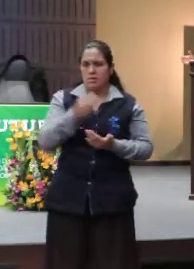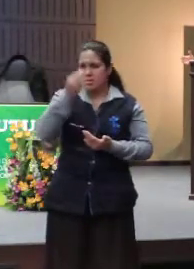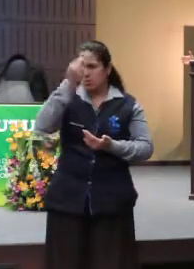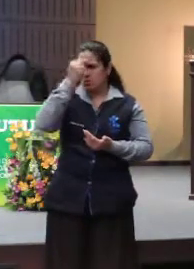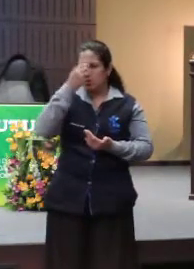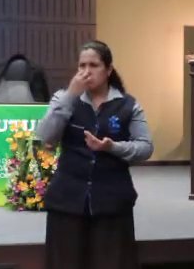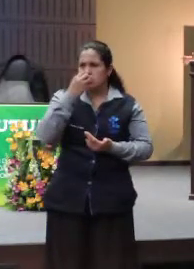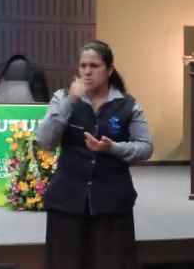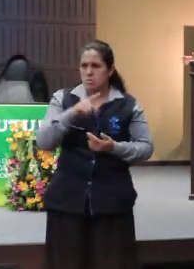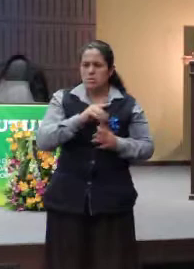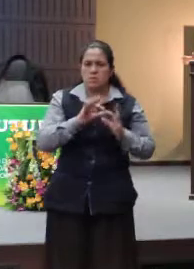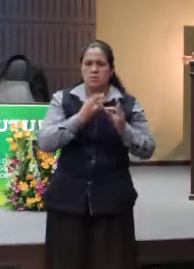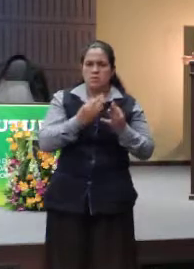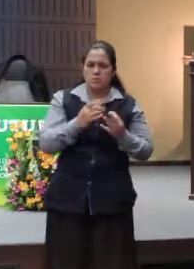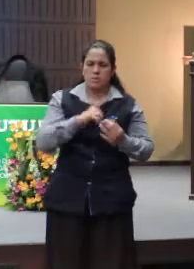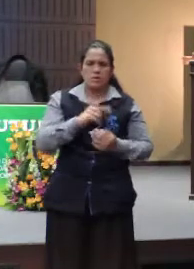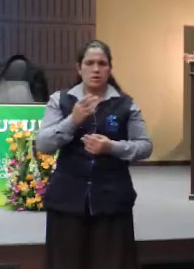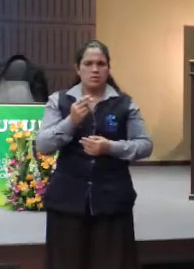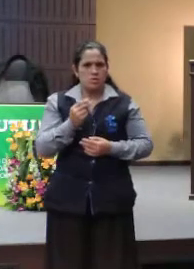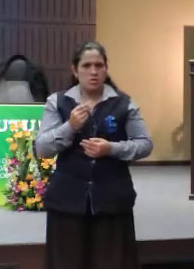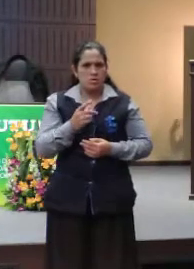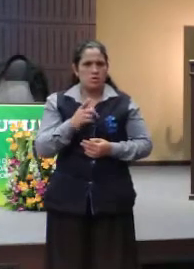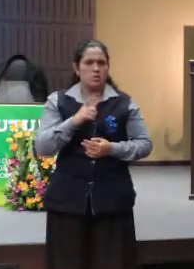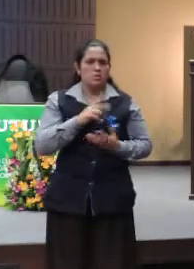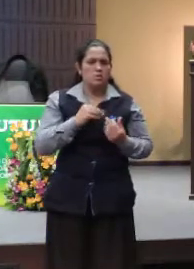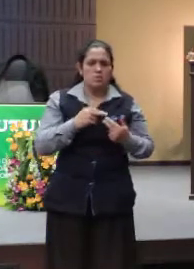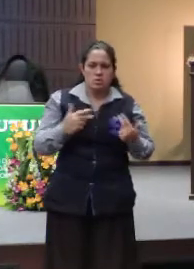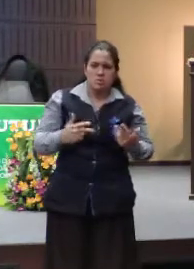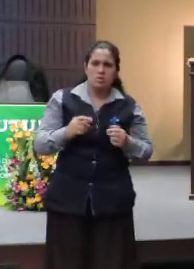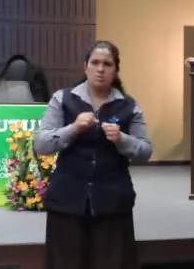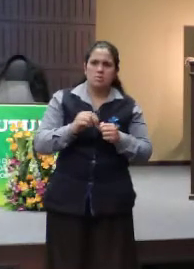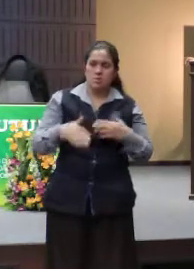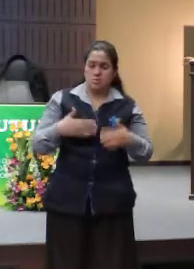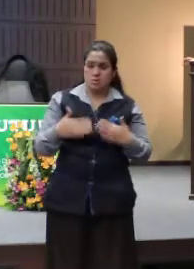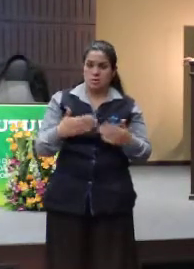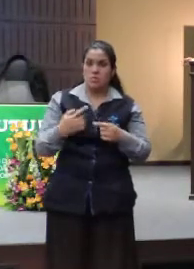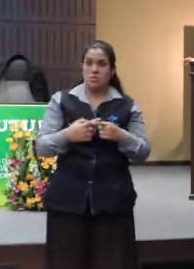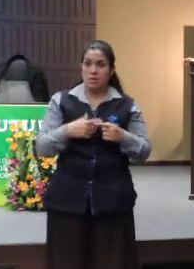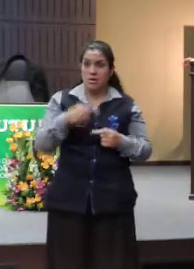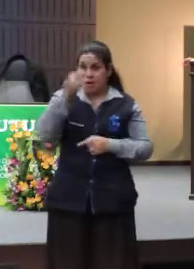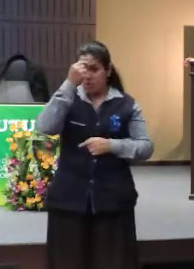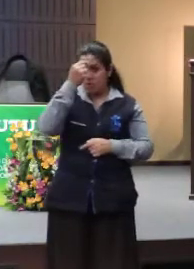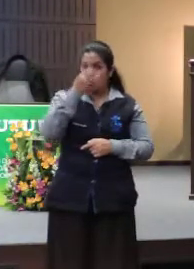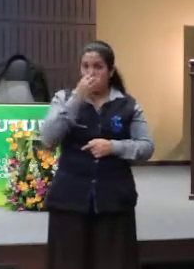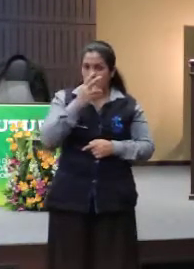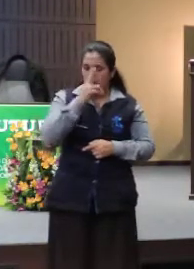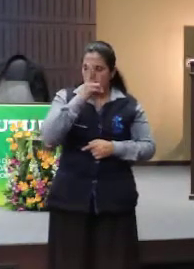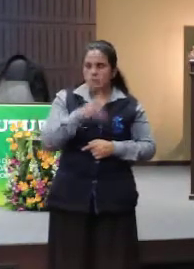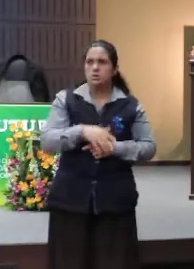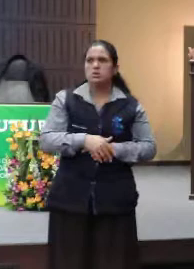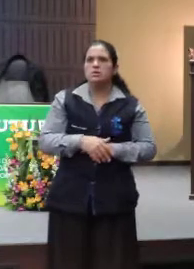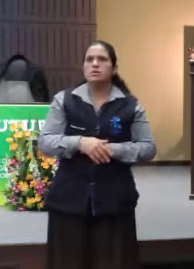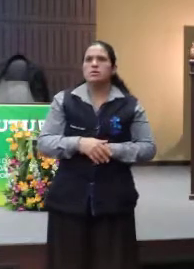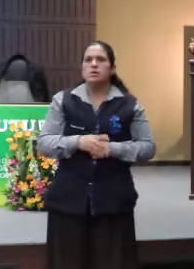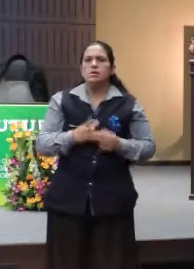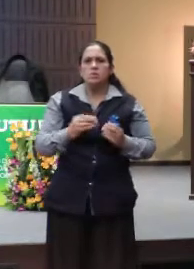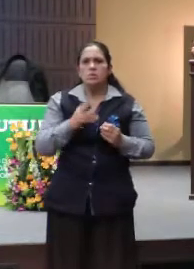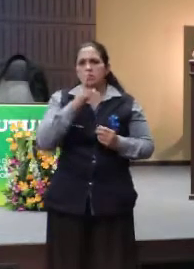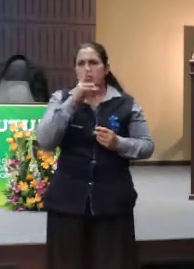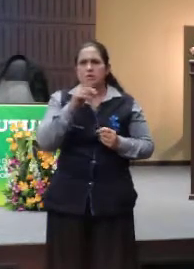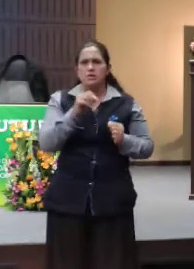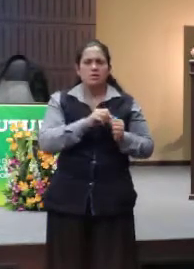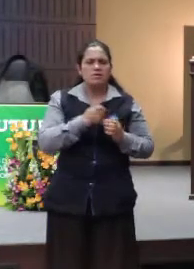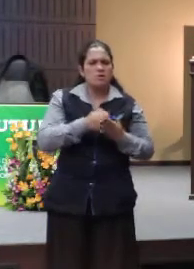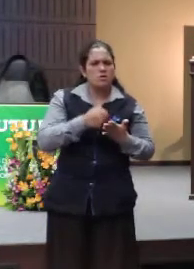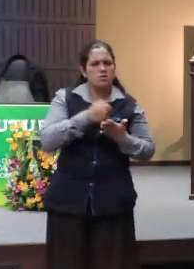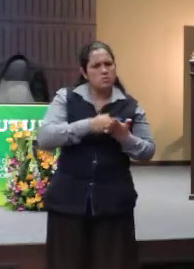família, com dinheiro, com muita coisa para desenvolver, porque ele era lúcido, tão lúcido que virou um